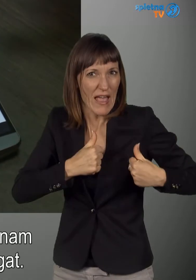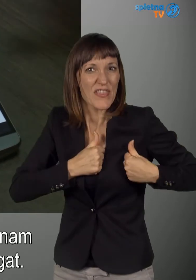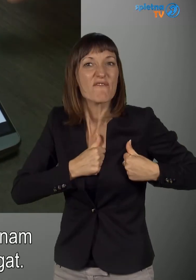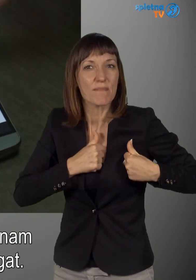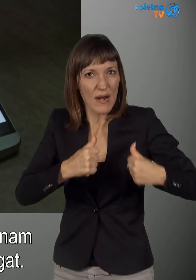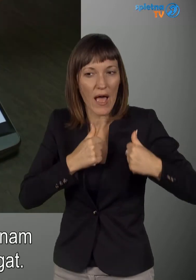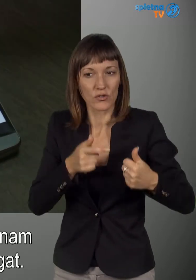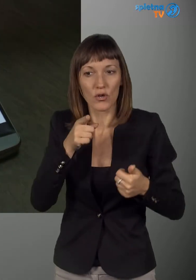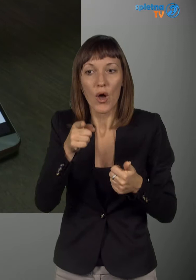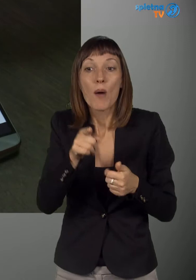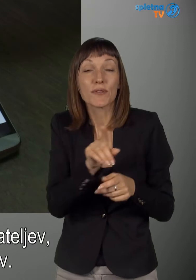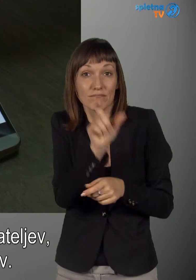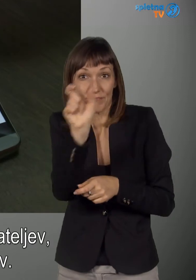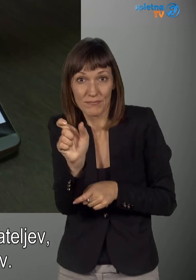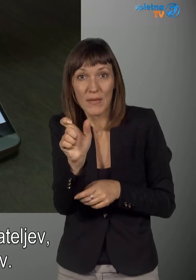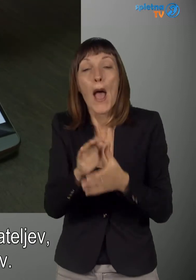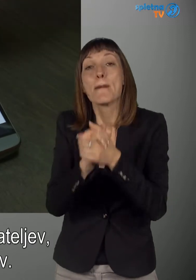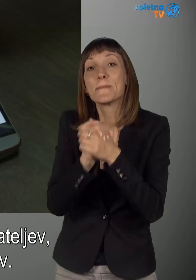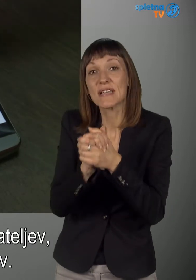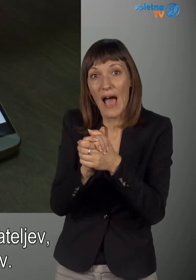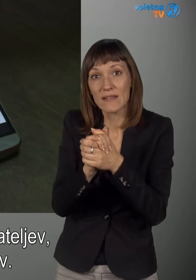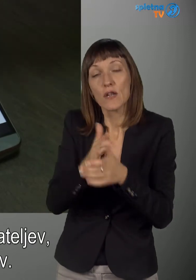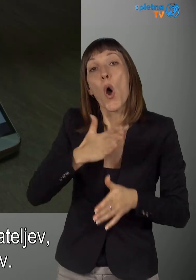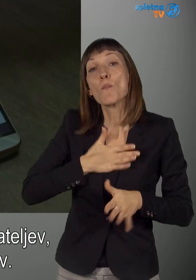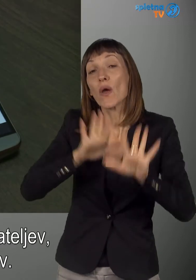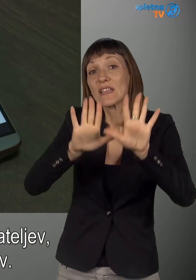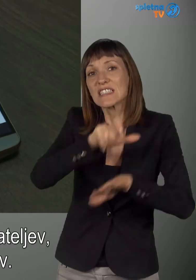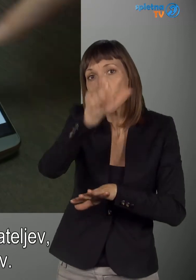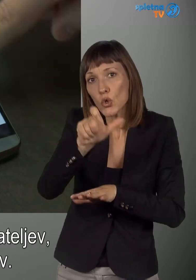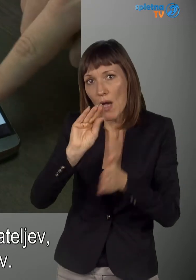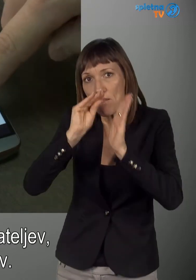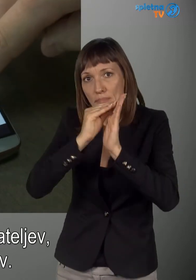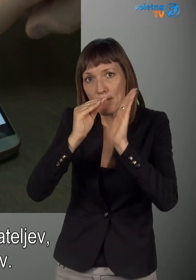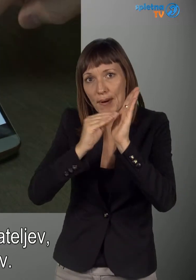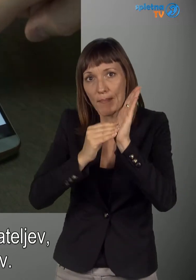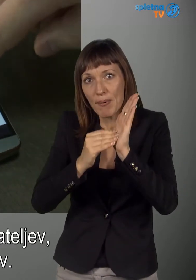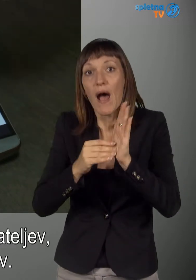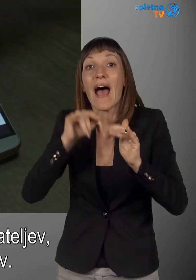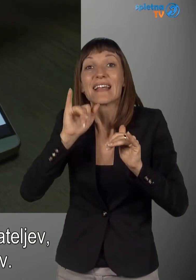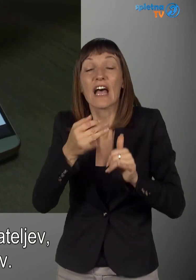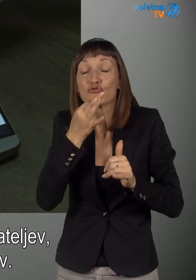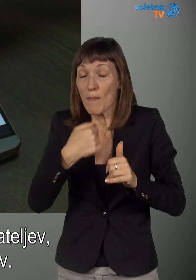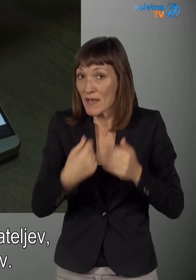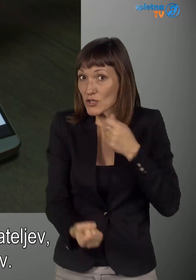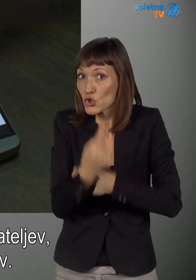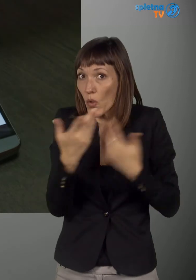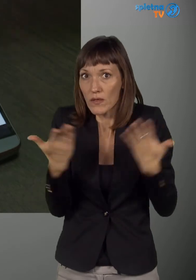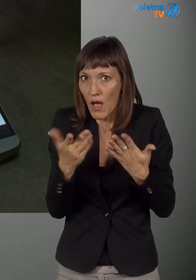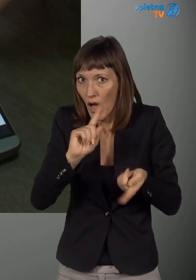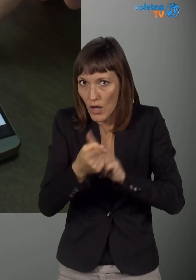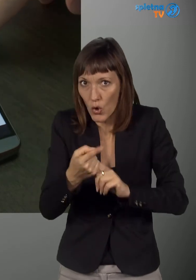lahko pride pomagati? To so naši prijatelji, to so deset mojih prijateljev, družinski člani.